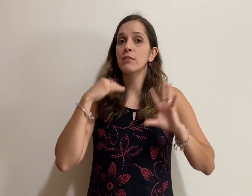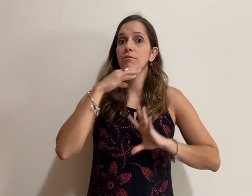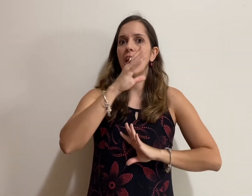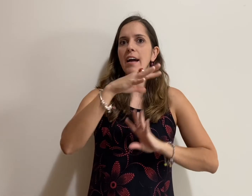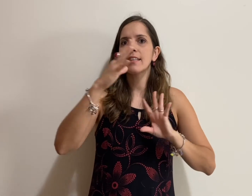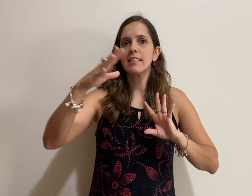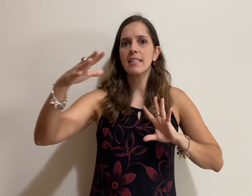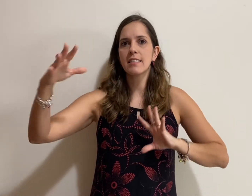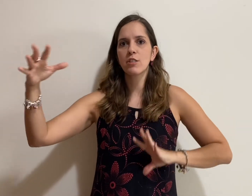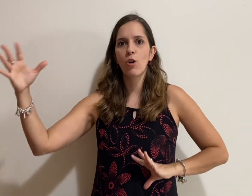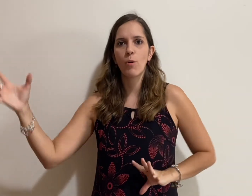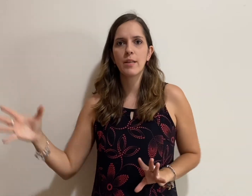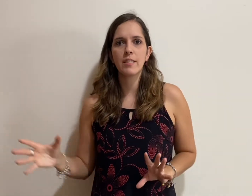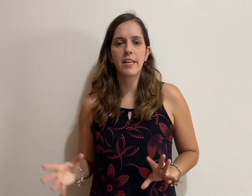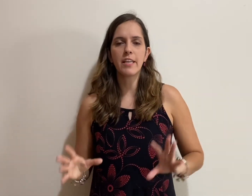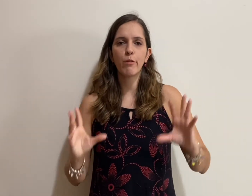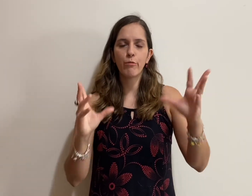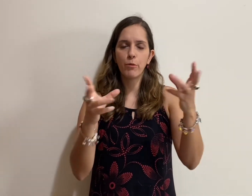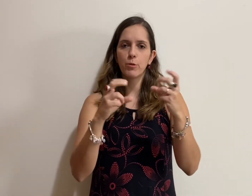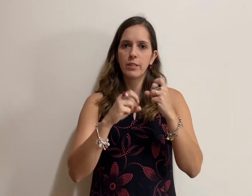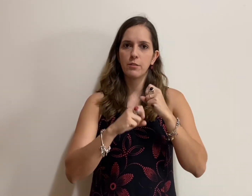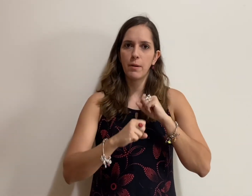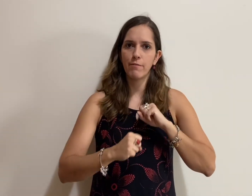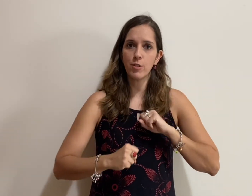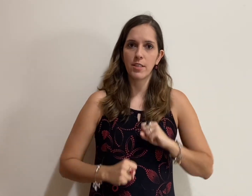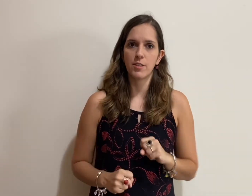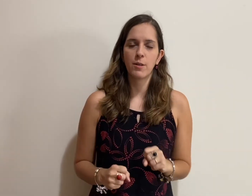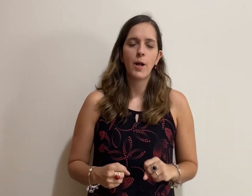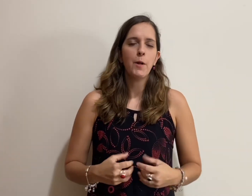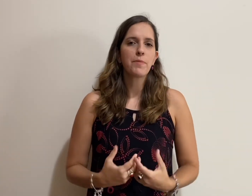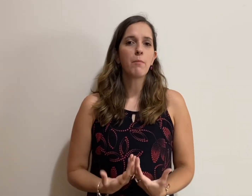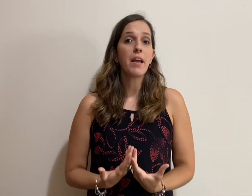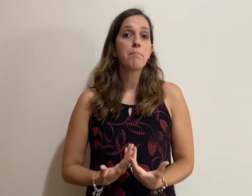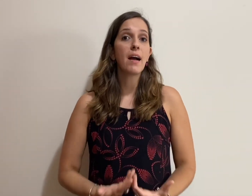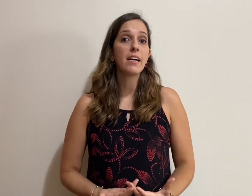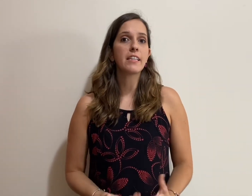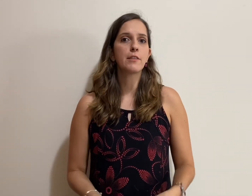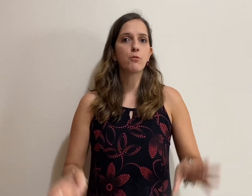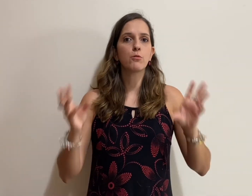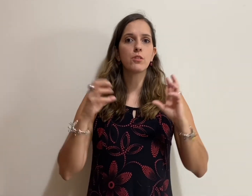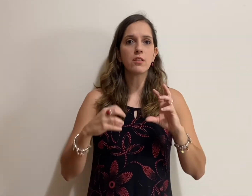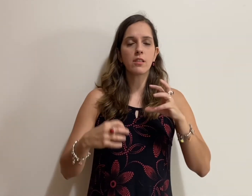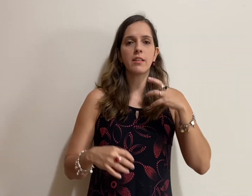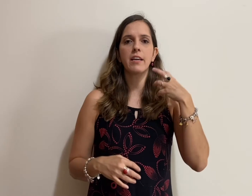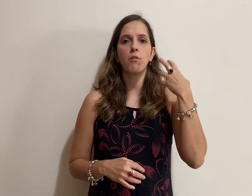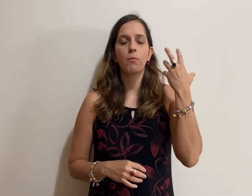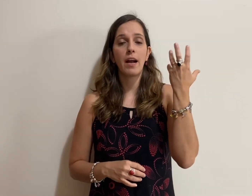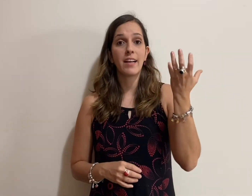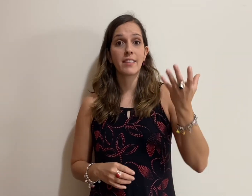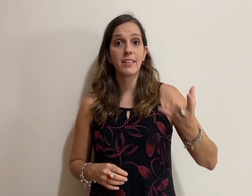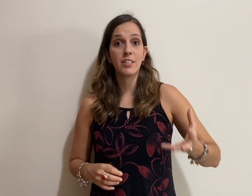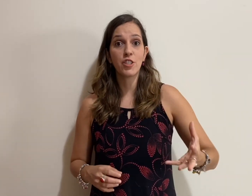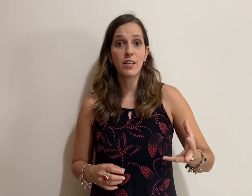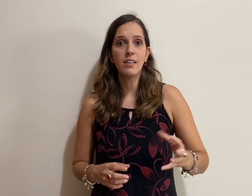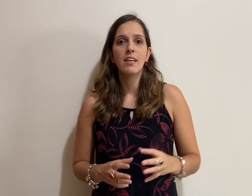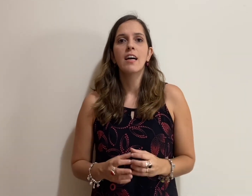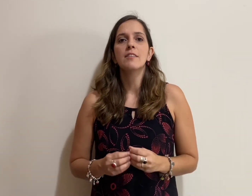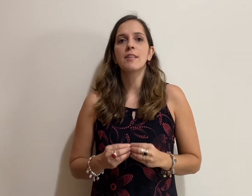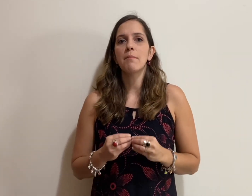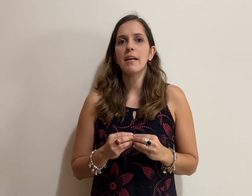várias dessas obras aí que eu fui mostrando para vocês. Então, reparem que o Apuzinski tem como característica trabalhar